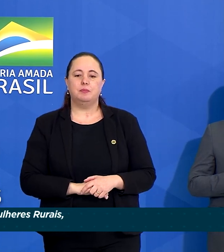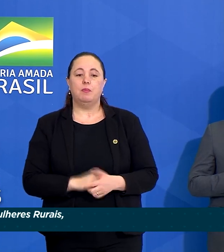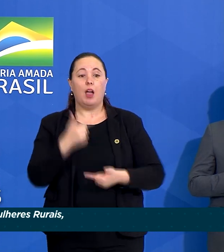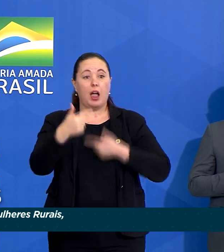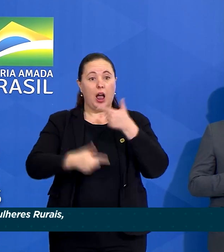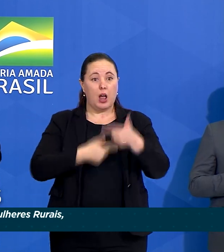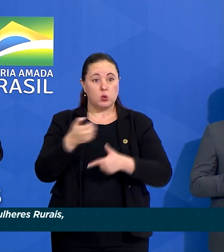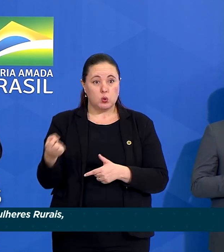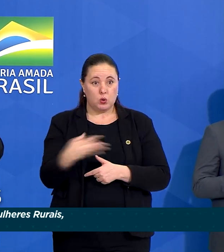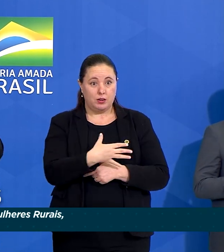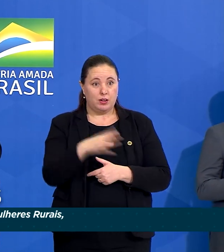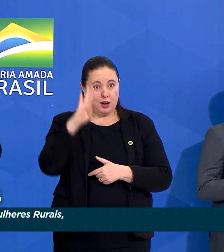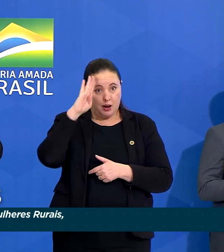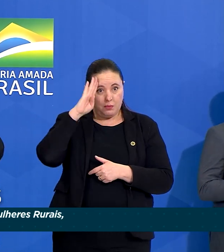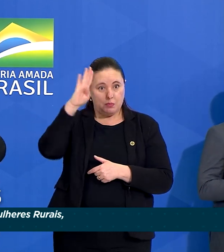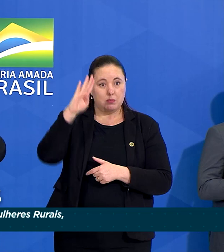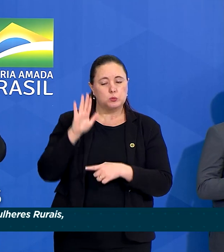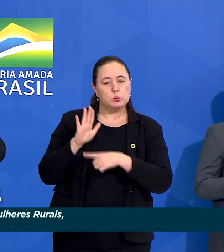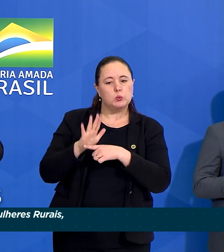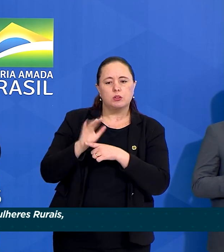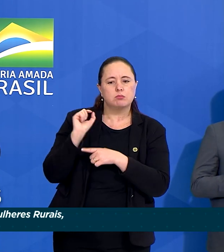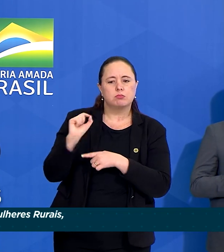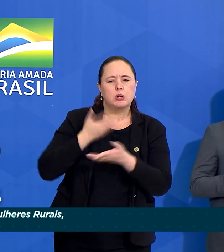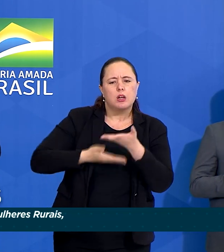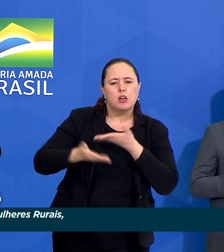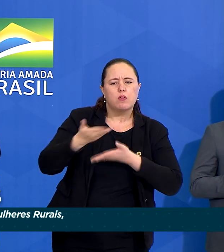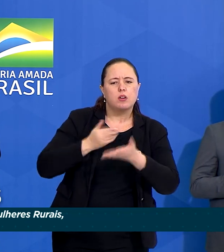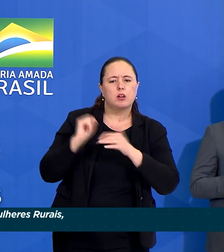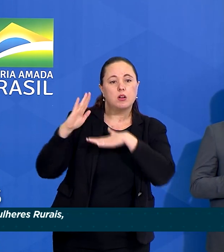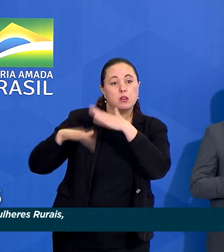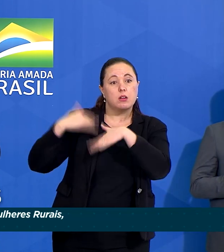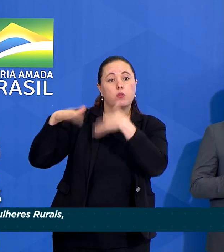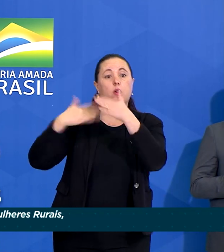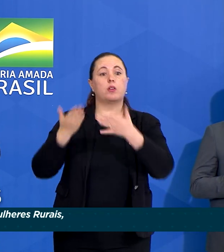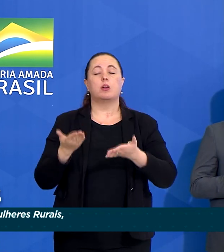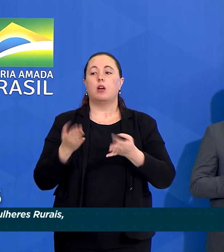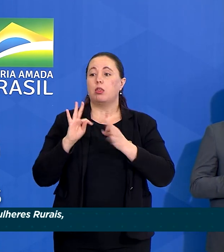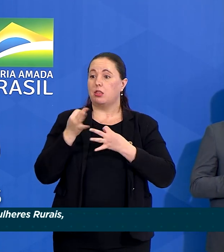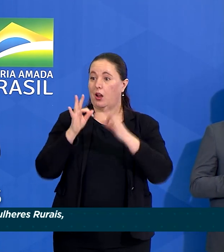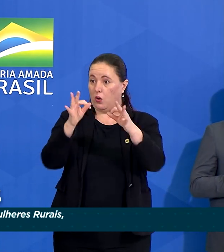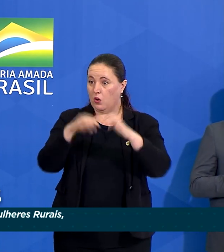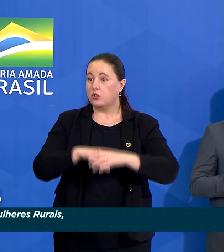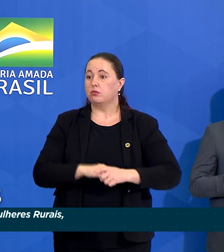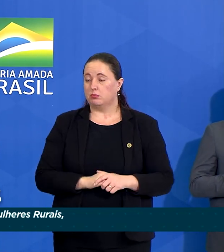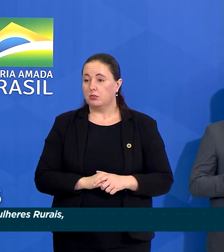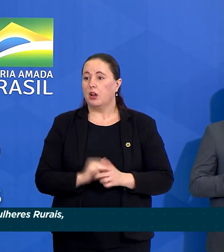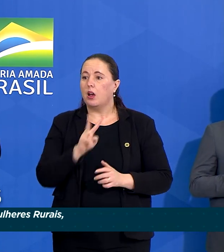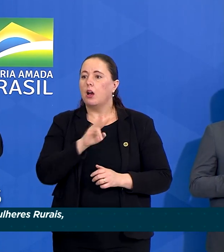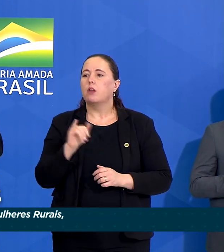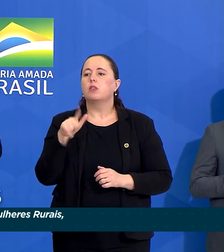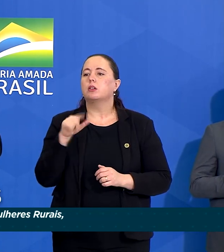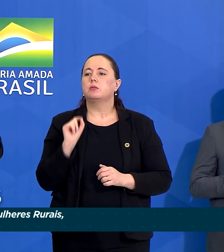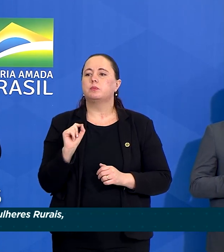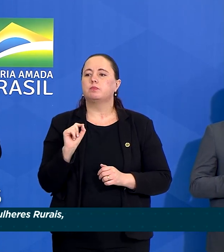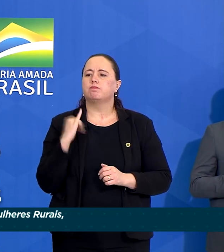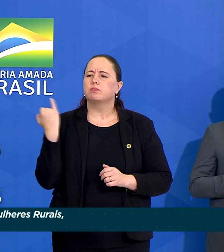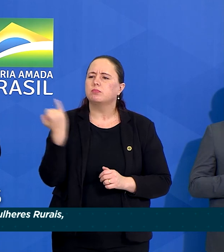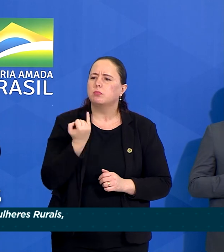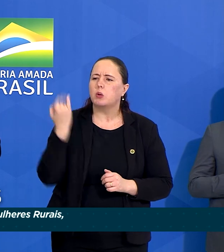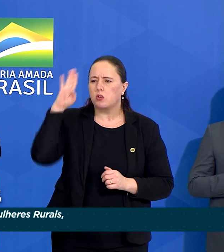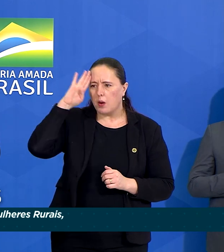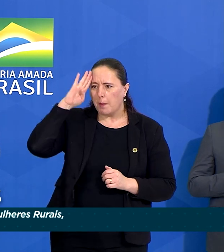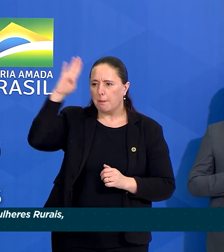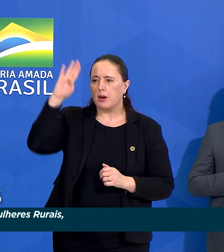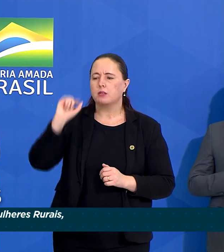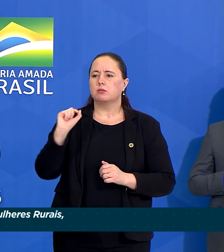inovadoras, principalmente aquelas envolvendo o desenvolvimento tecnológico, serão essenciais